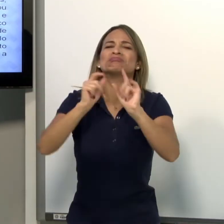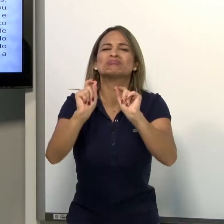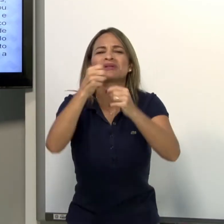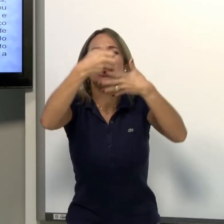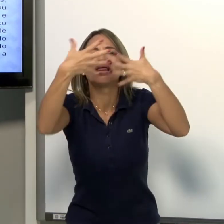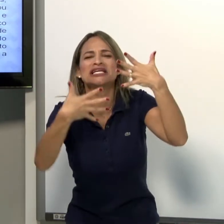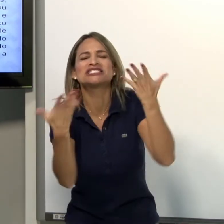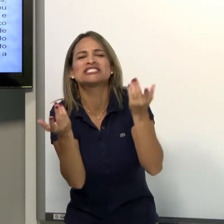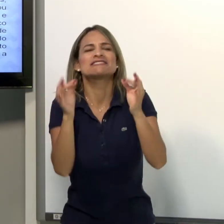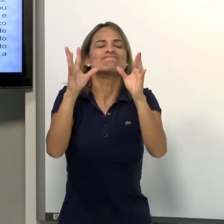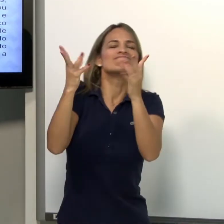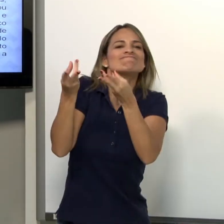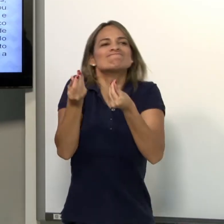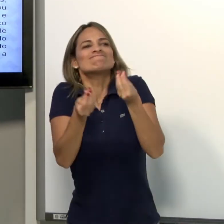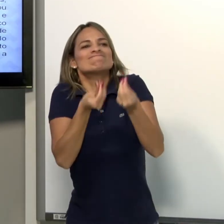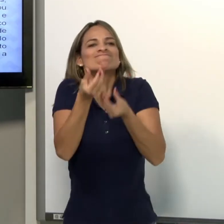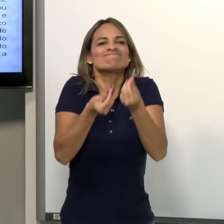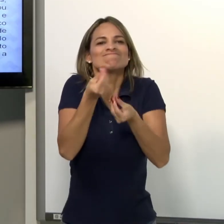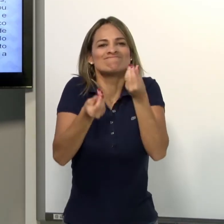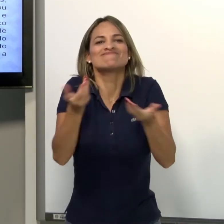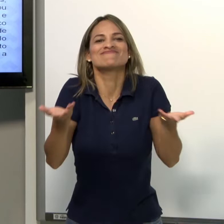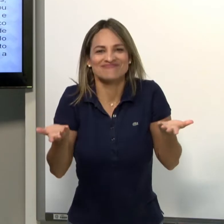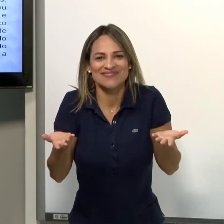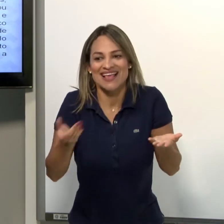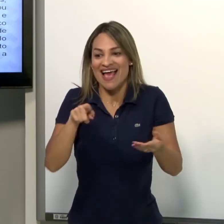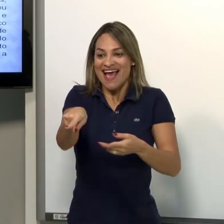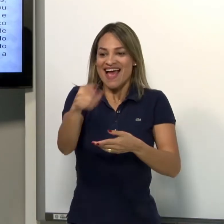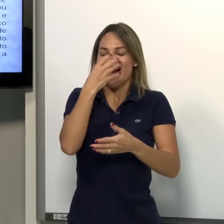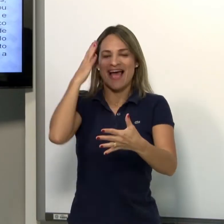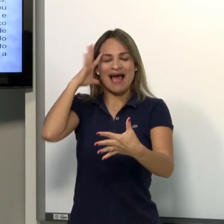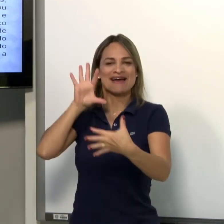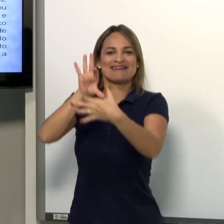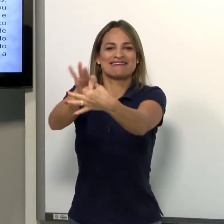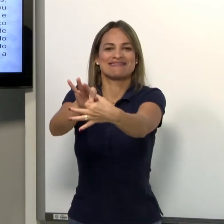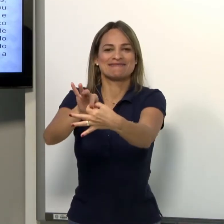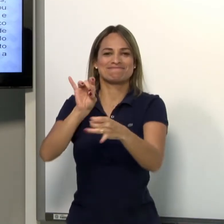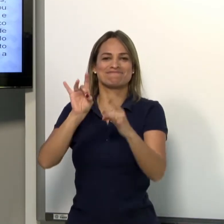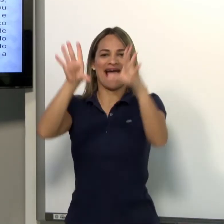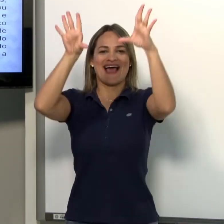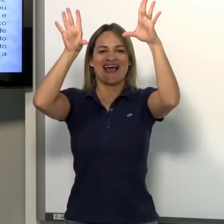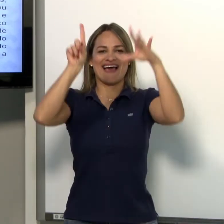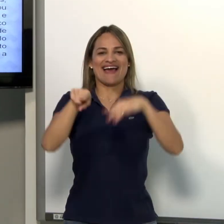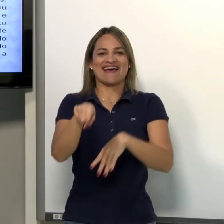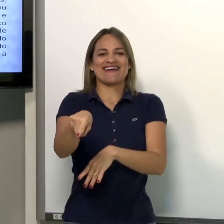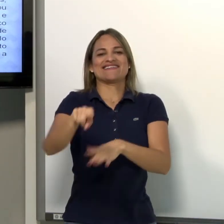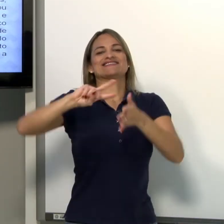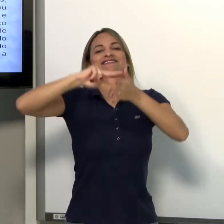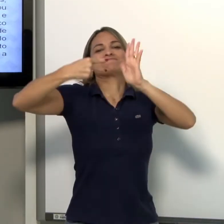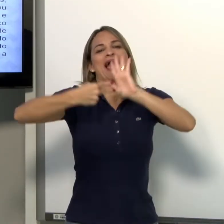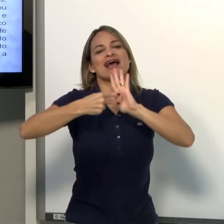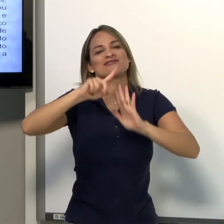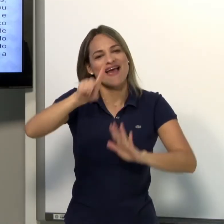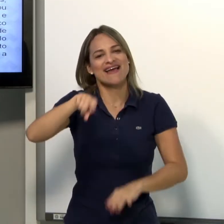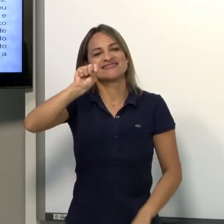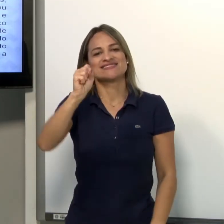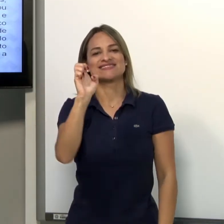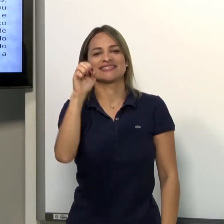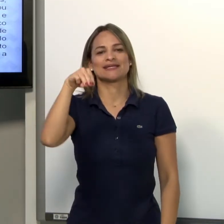o sinal eu já conheço. Mas eu observo as características desse animal. Para ter um contexto e